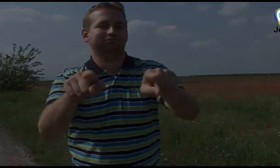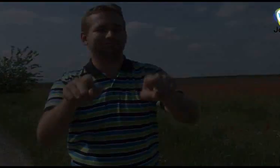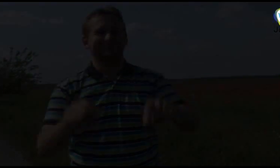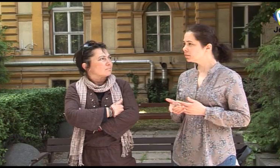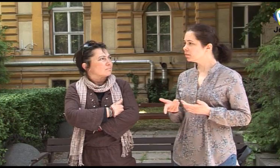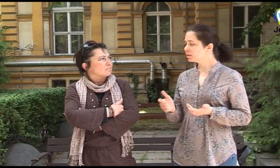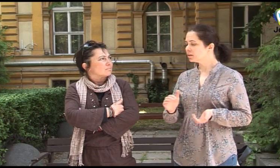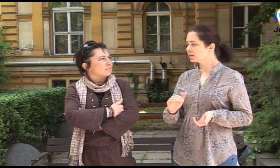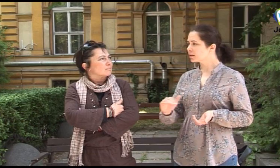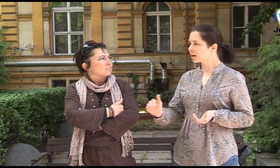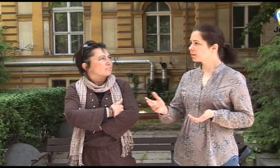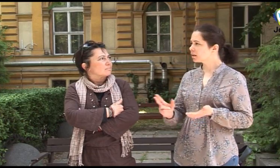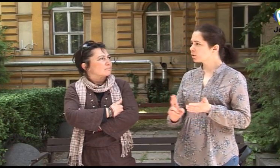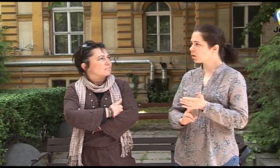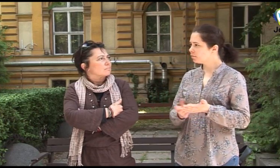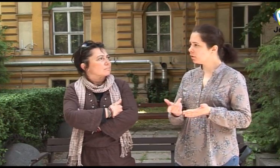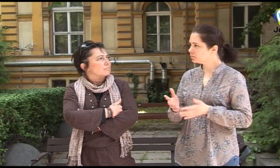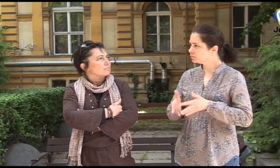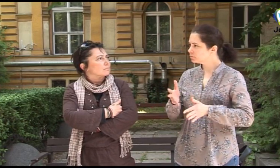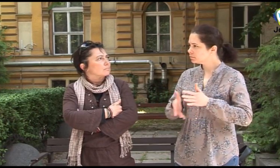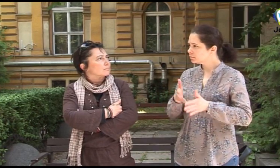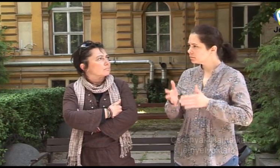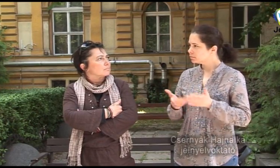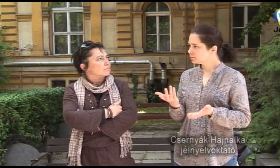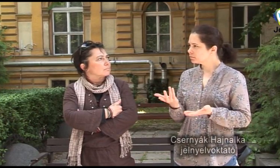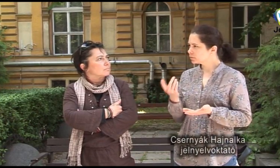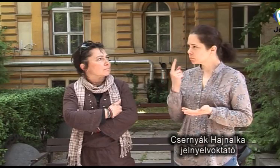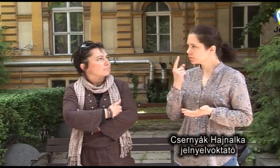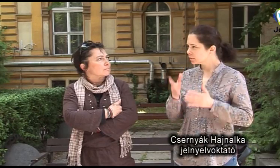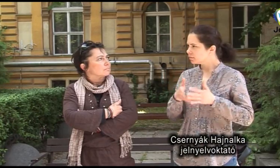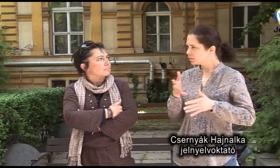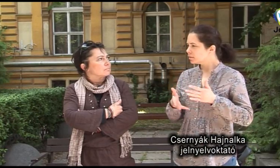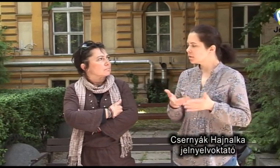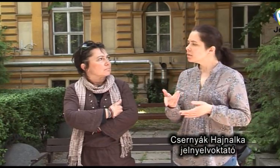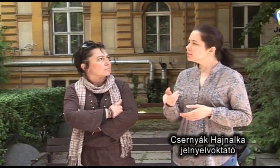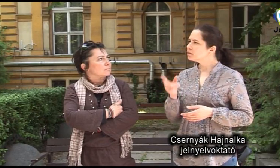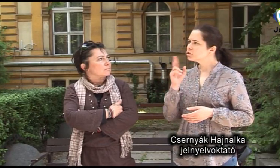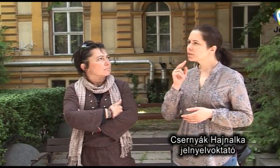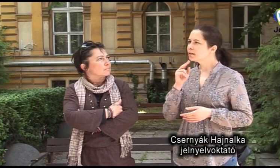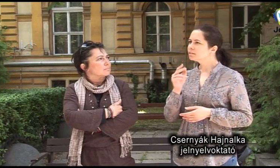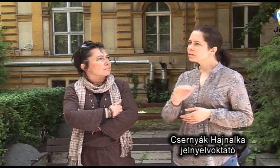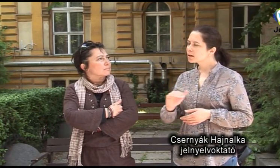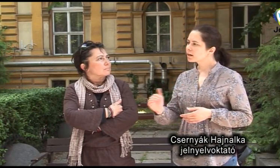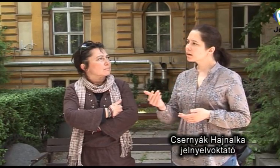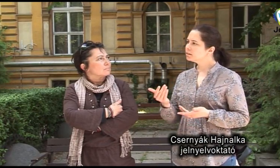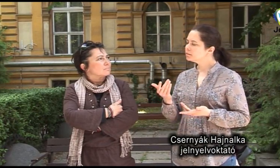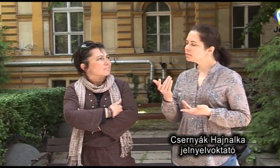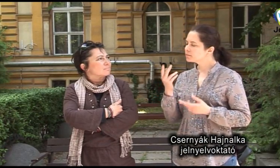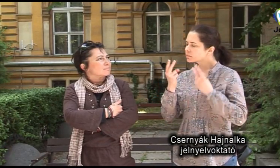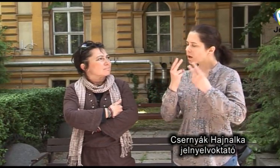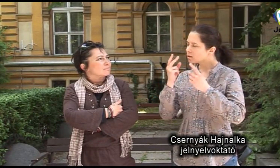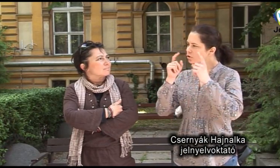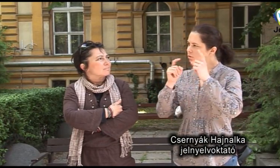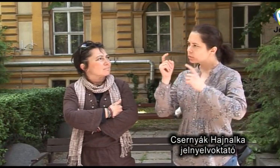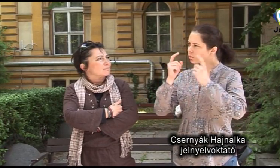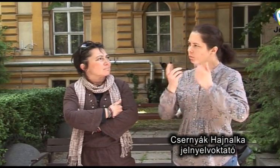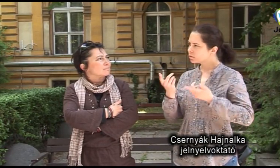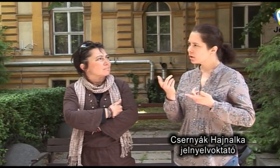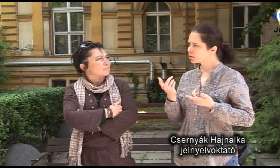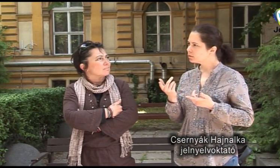A gyerekeknek joga van jelnyelvet tudni. A siketgyermekeknek vizuális a gondolkozásuk, így